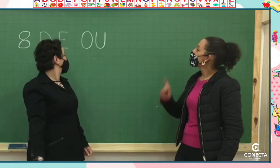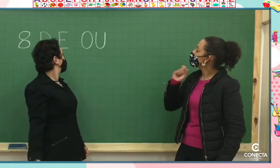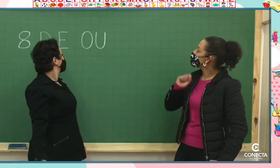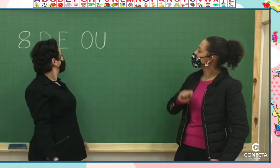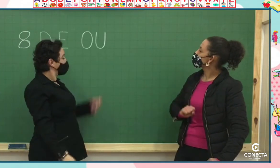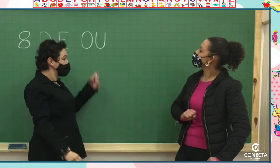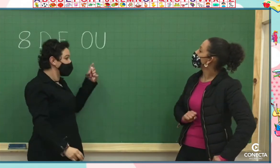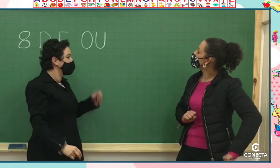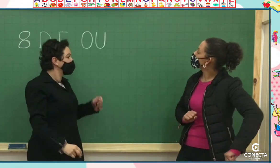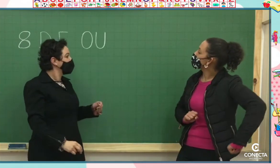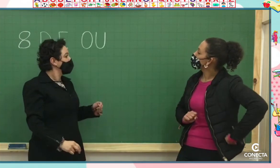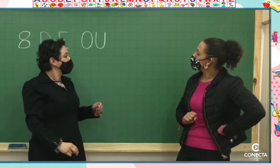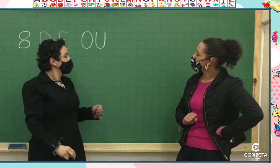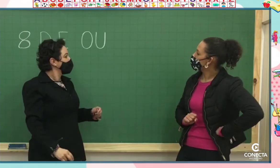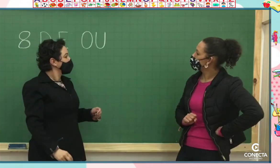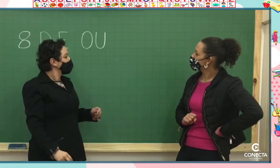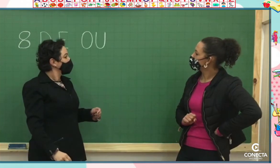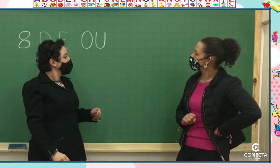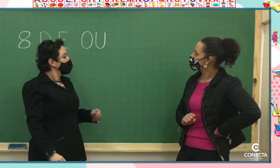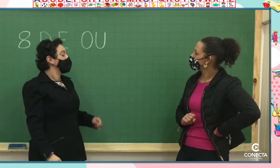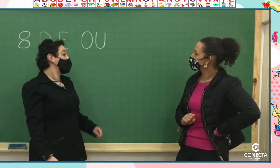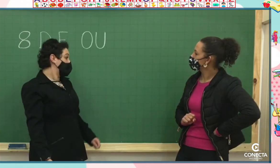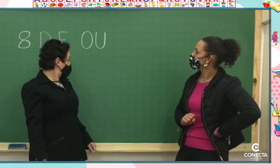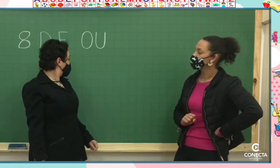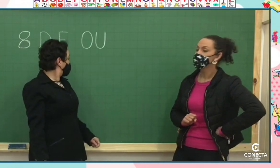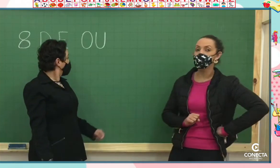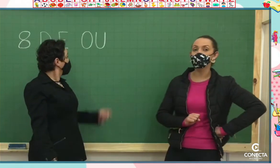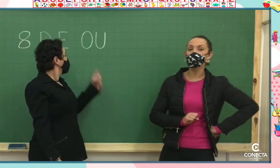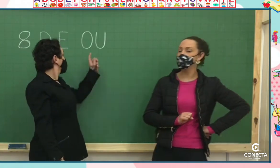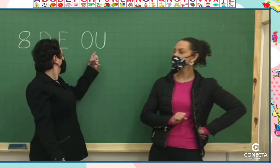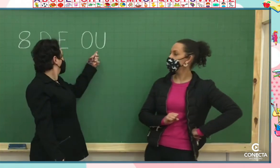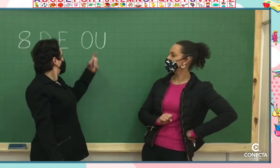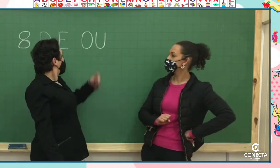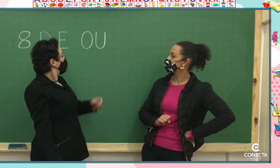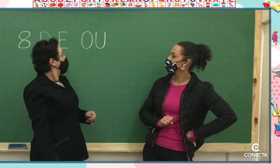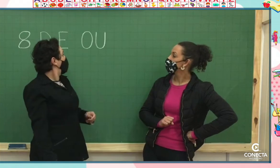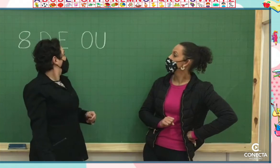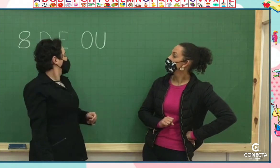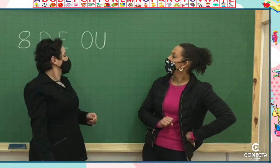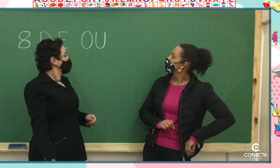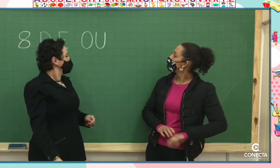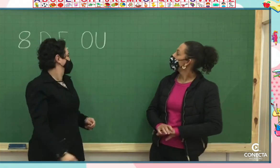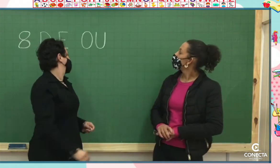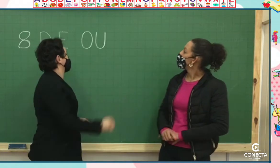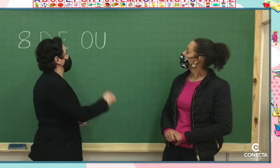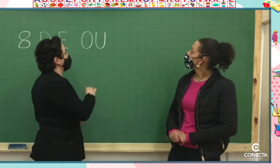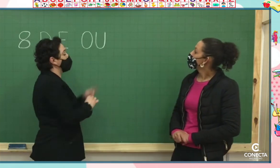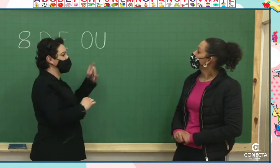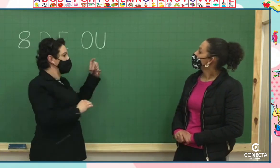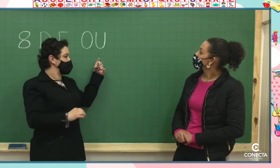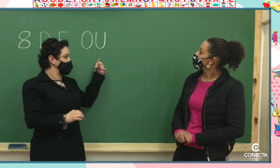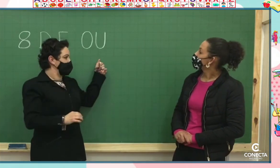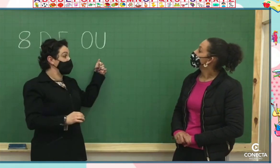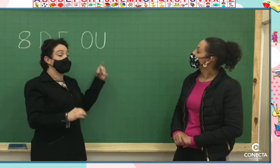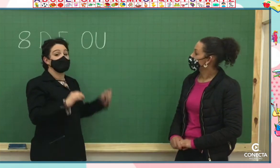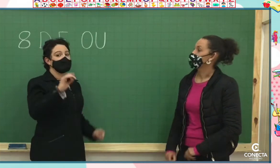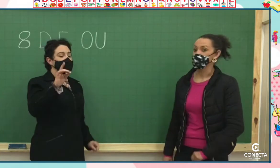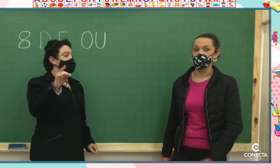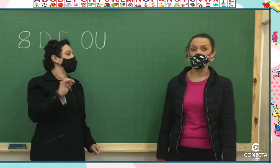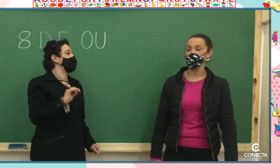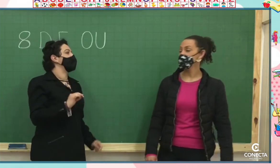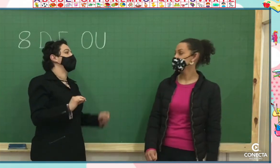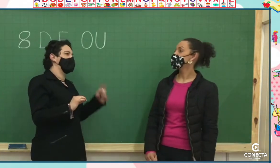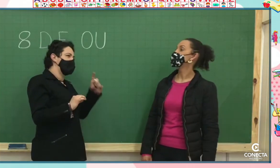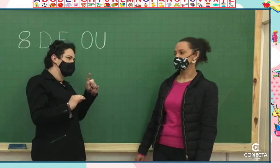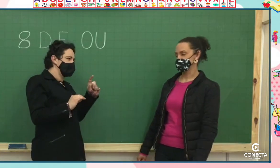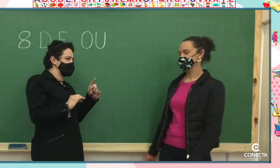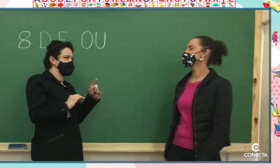mesmo. Forma até uma palavra, professora Lílian. Pode formar palavras. Ou, vamos terminar de escrever? Nós